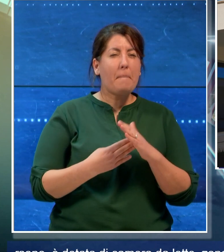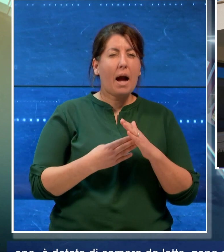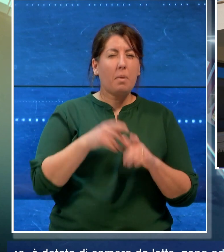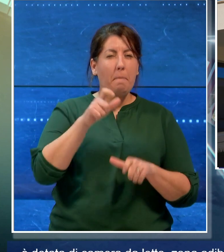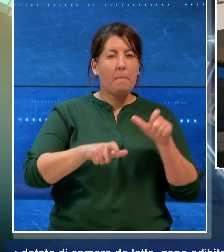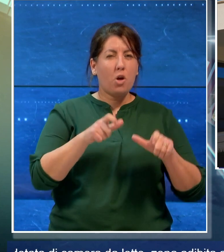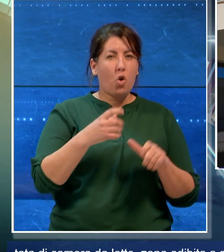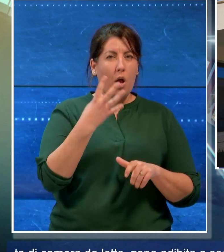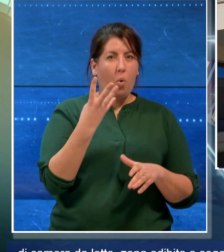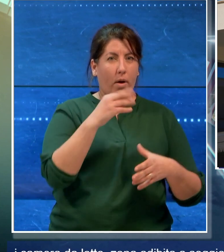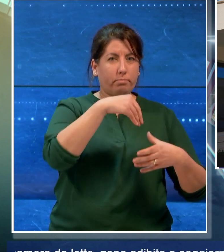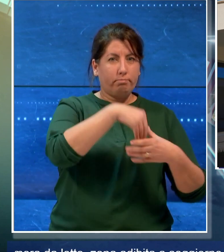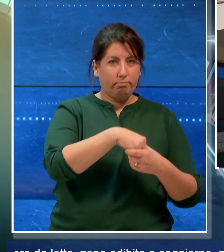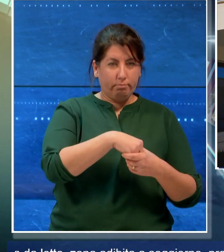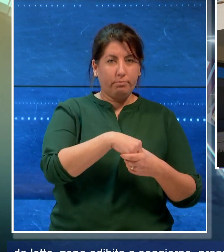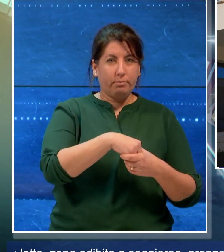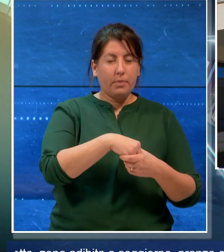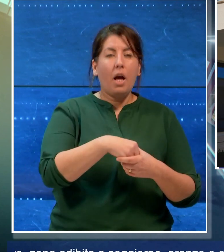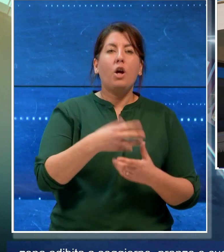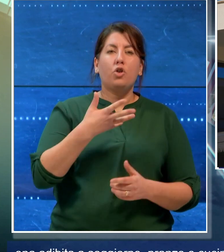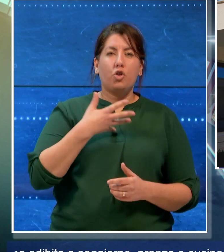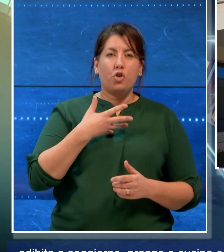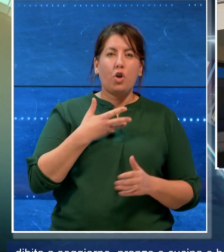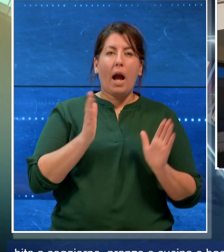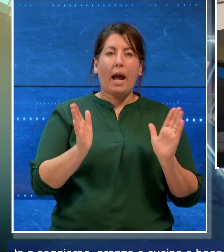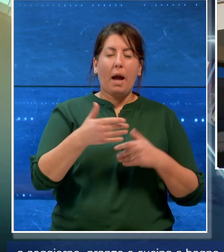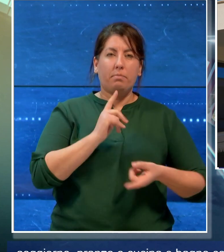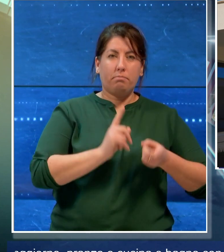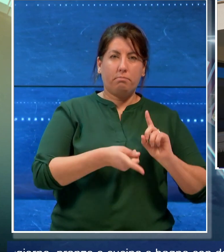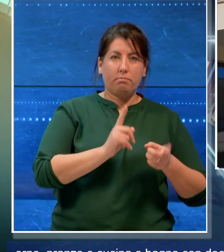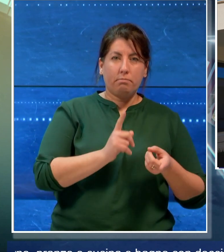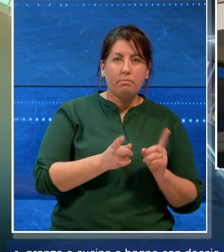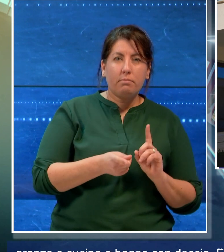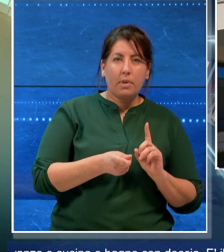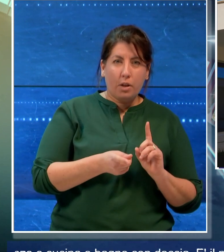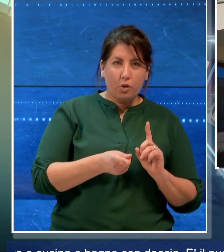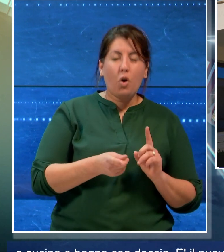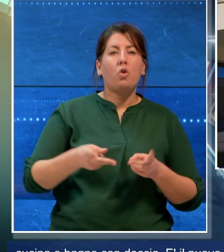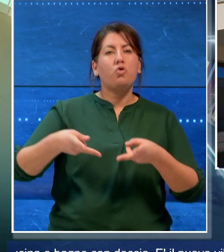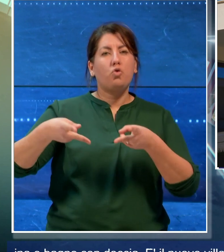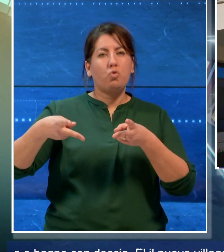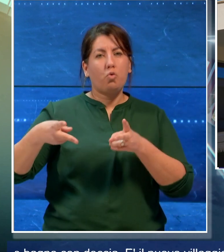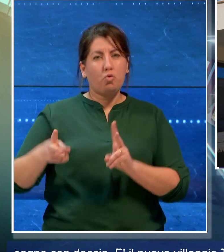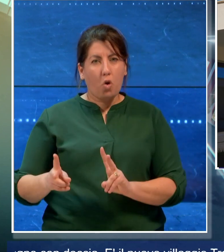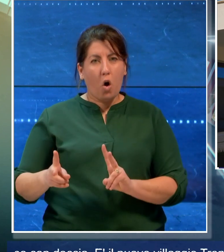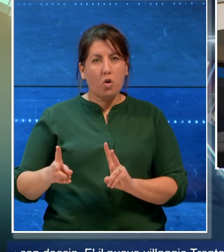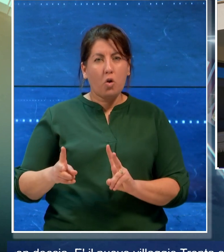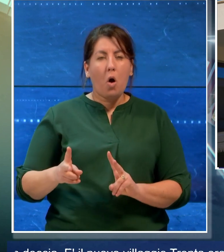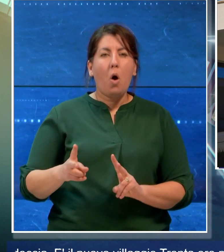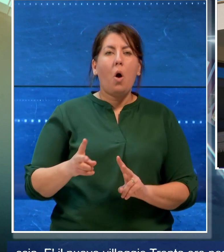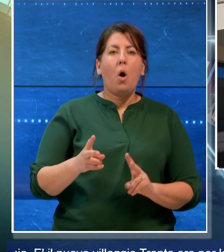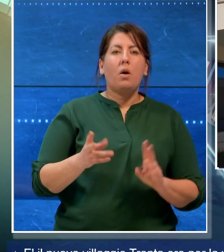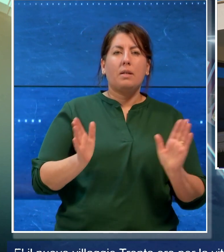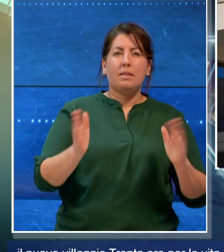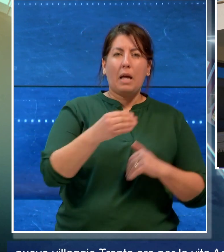persone è dotata di camera da letto, zona adibita soggiorno, pranzo e